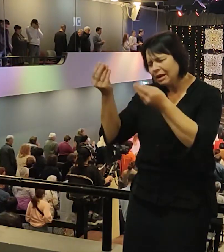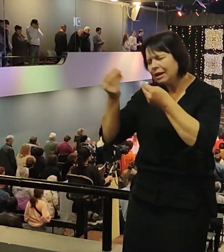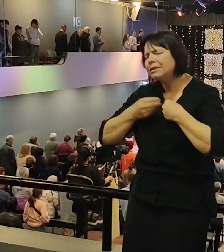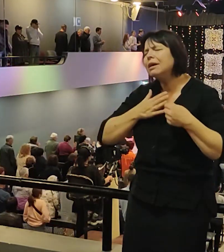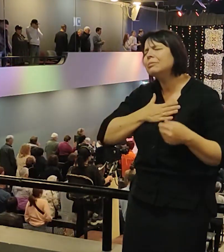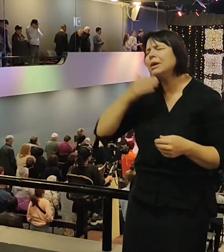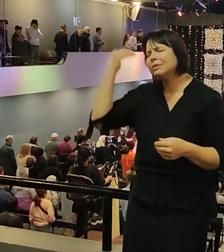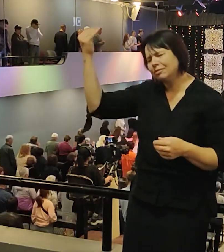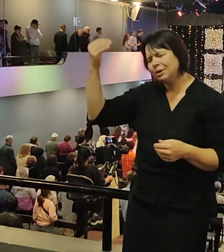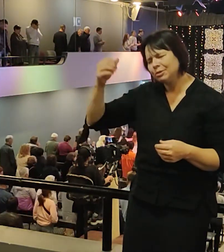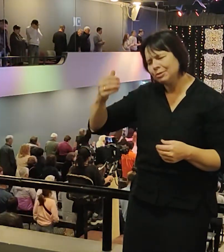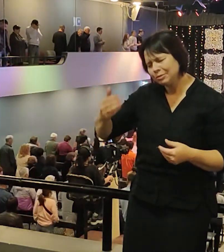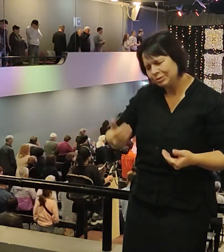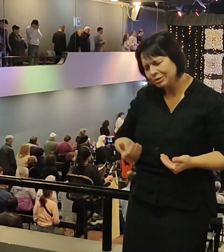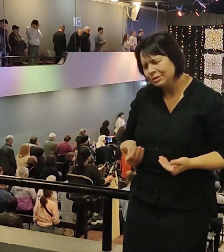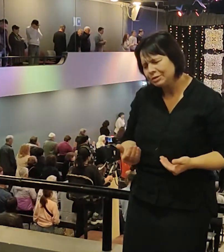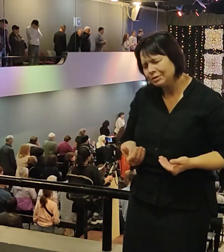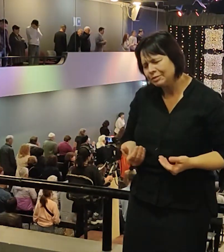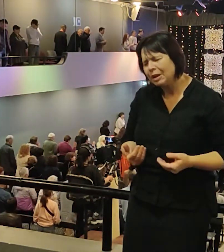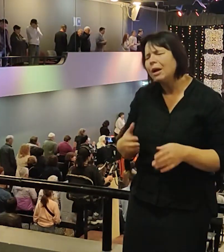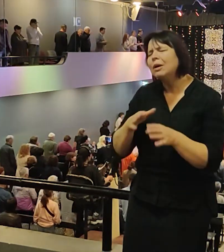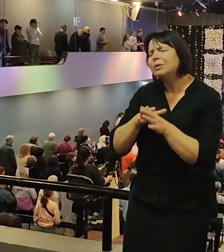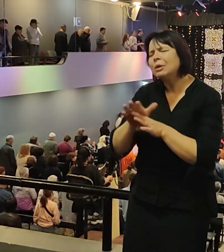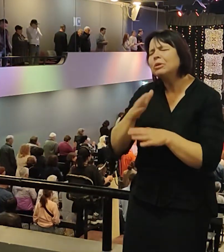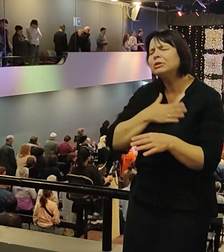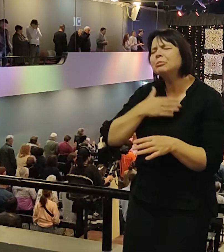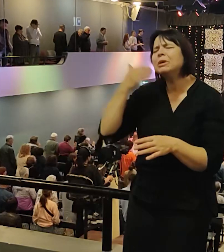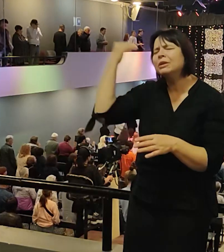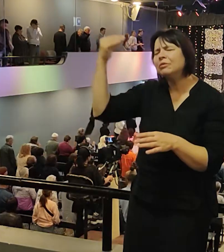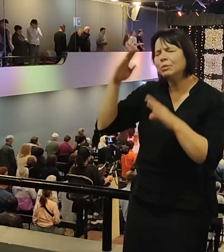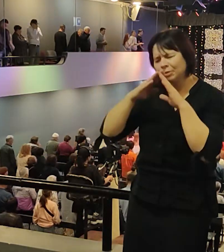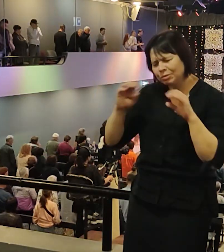жизнь. Наполни меня Твоим Духом Святым.